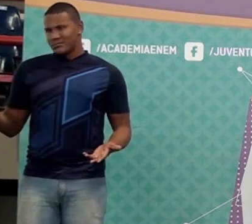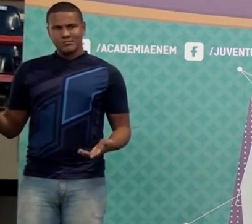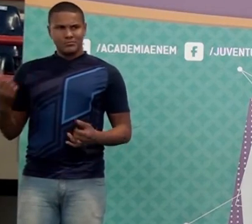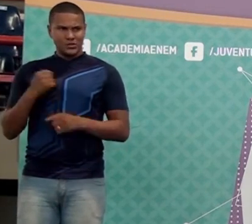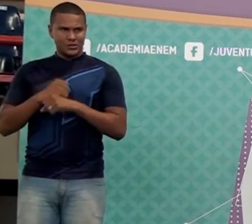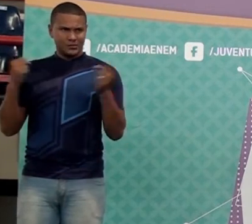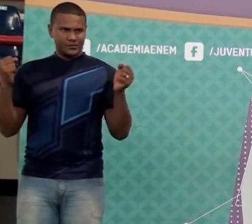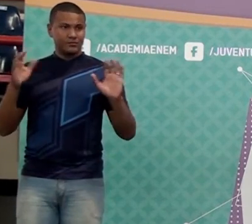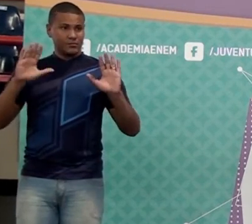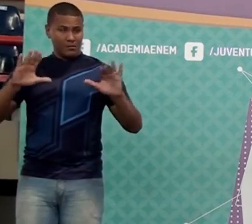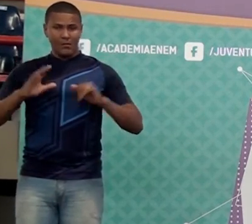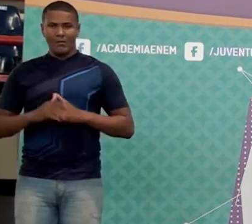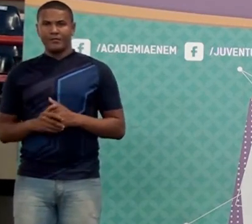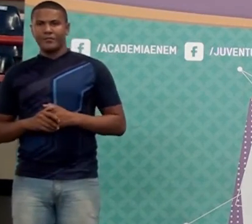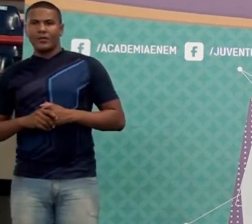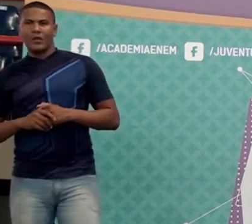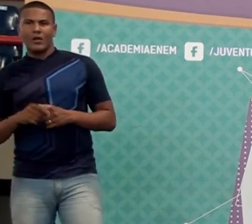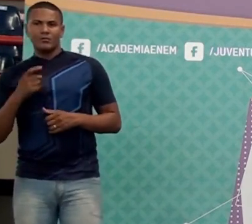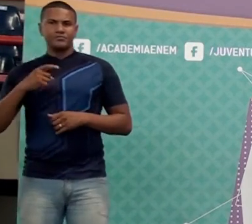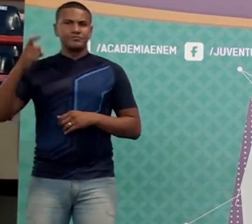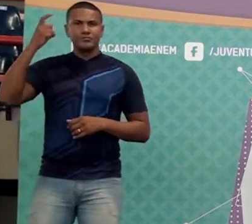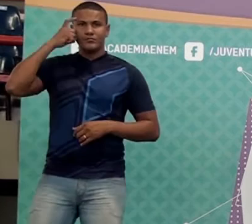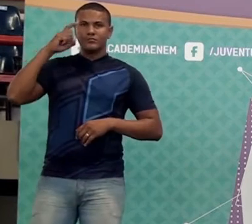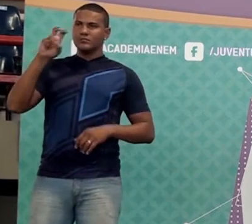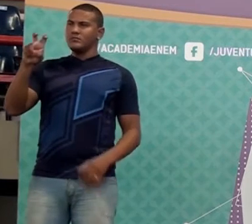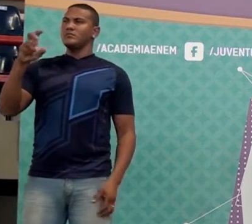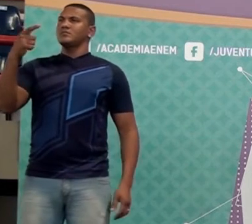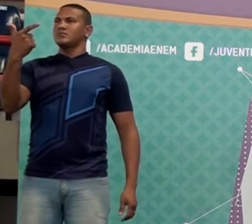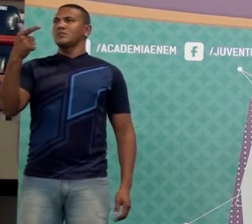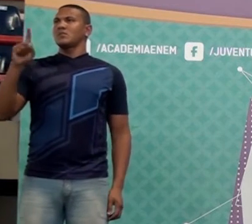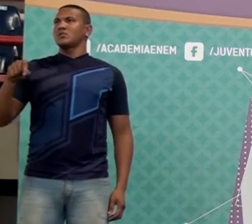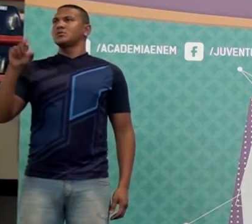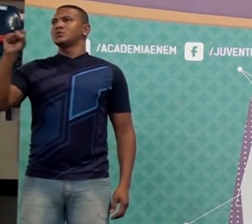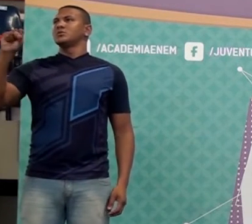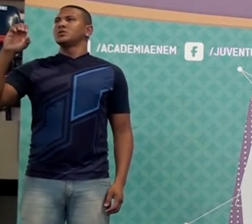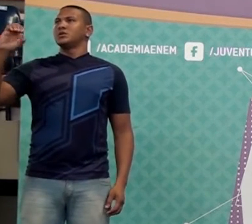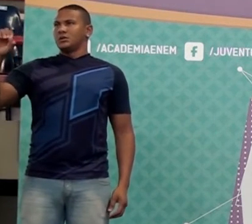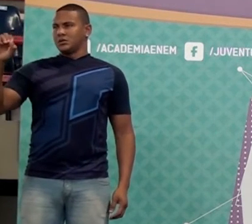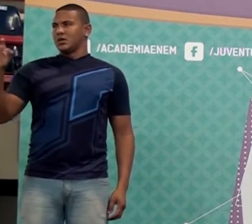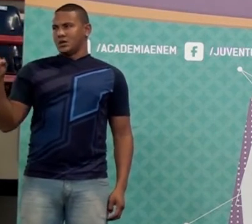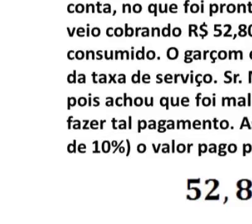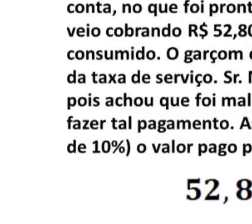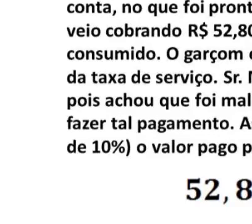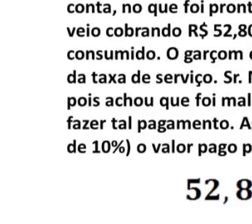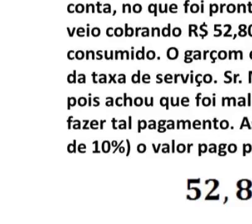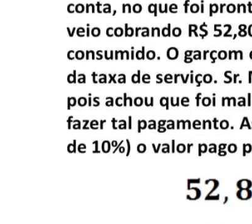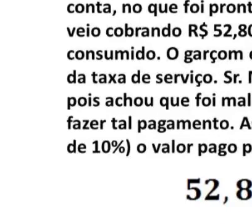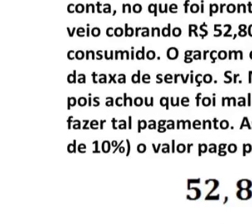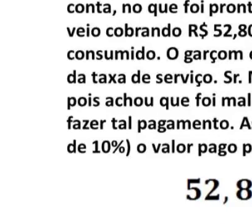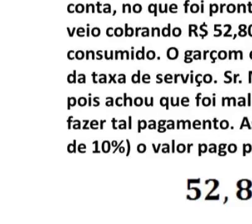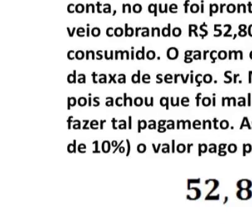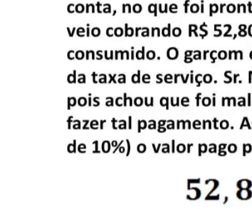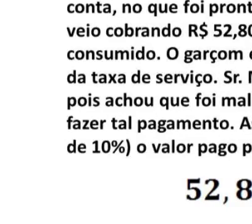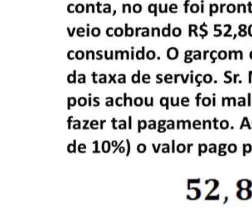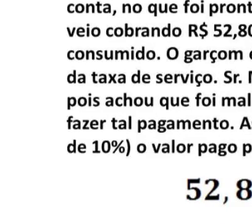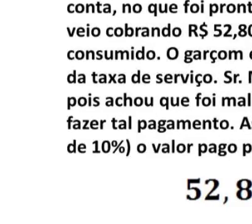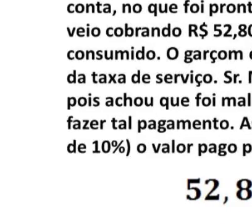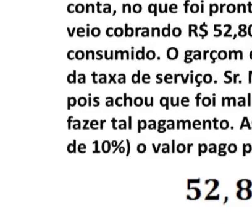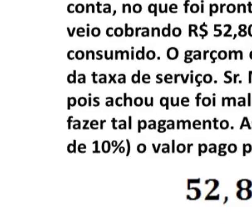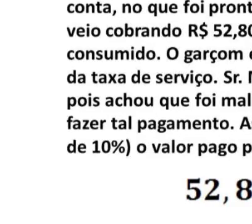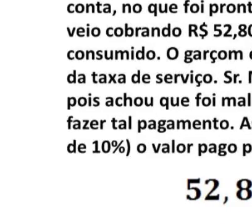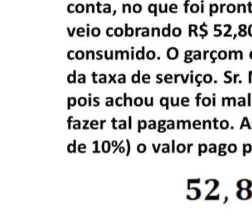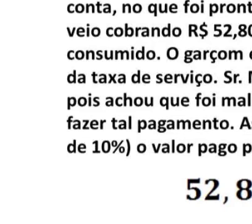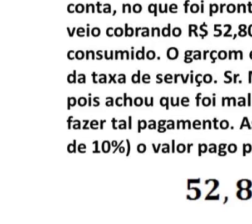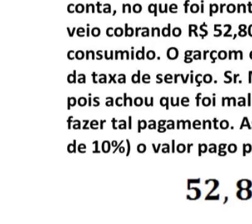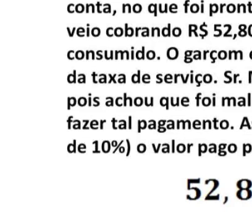Então vamos pensar assim. Vamos pensar de outra forma. 52,80 não já é com os 10%? Vamos